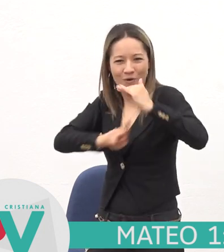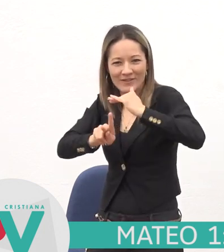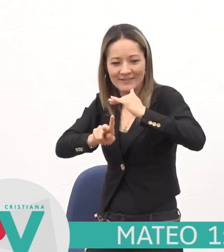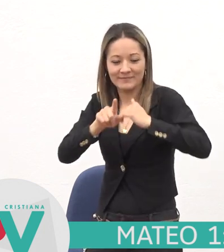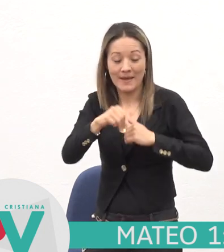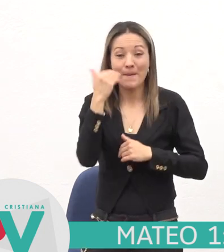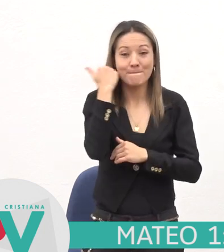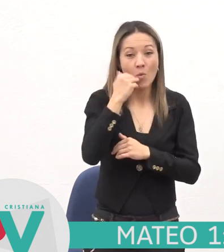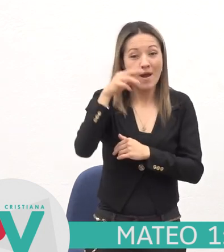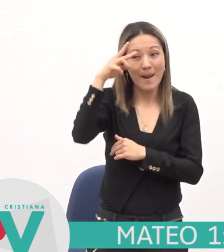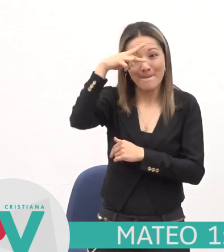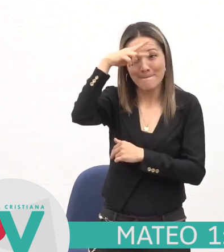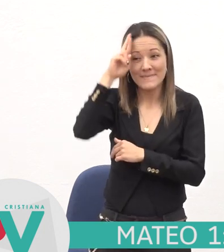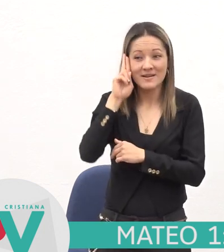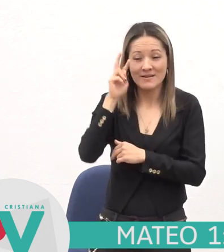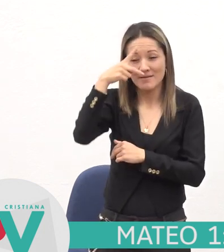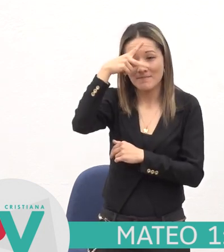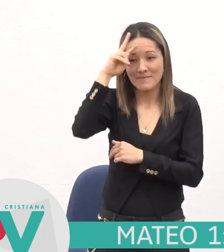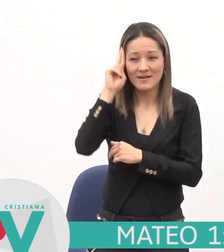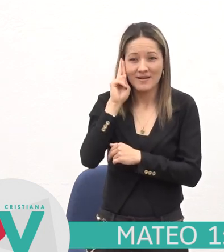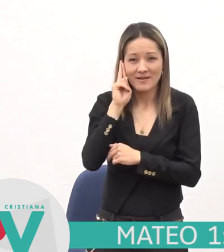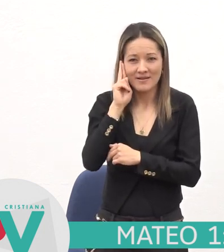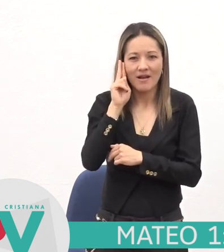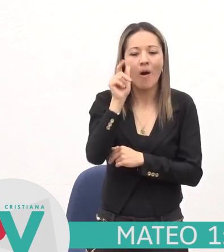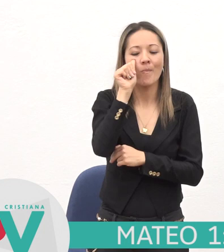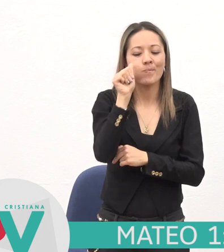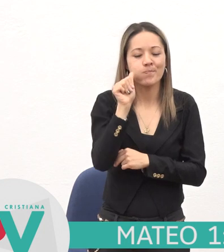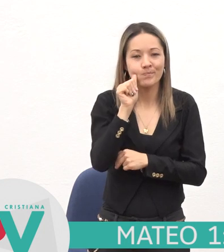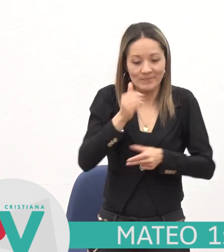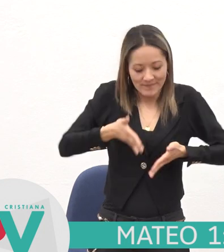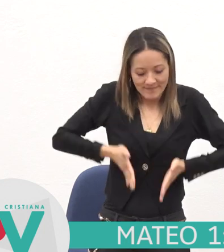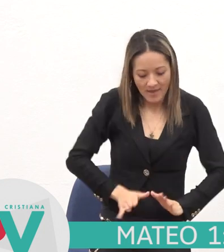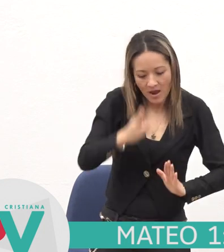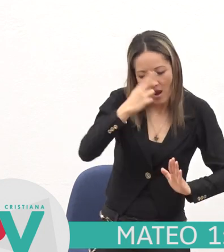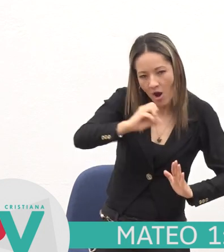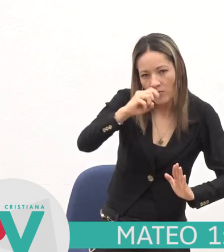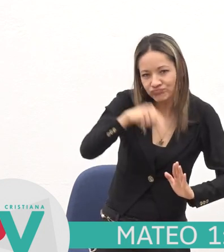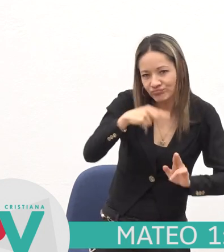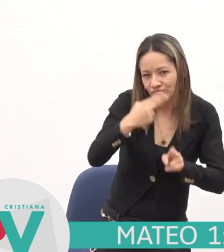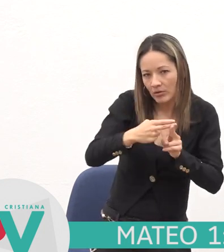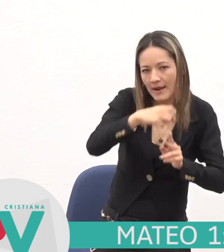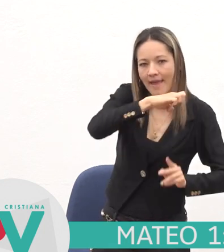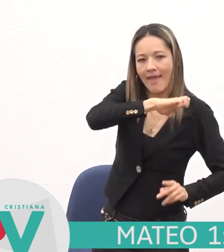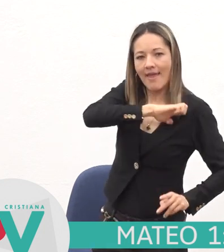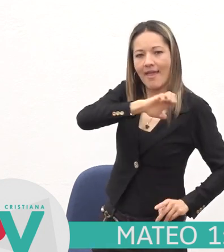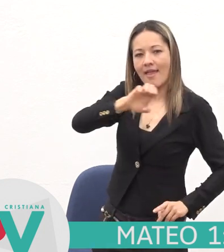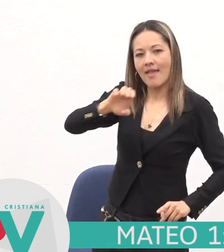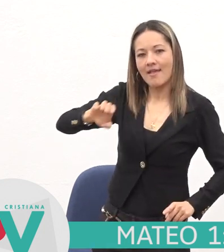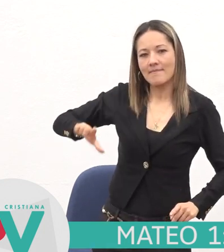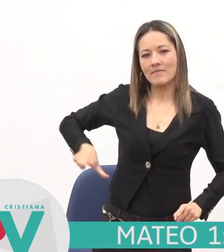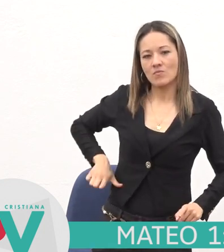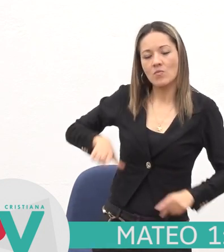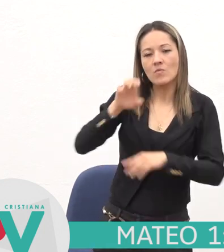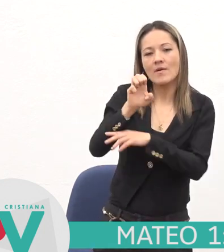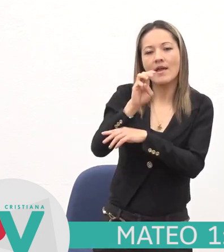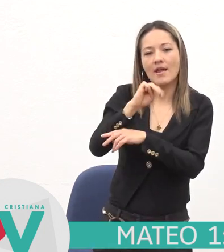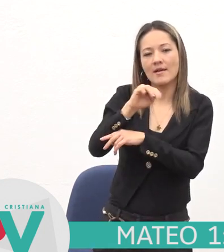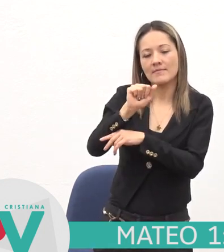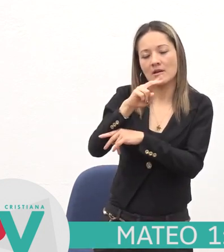embarazada, tendrá un hijo que será llamado Emanuel que significa Dios con nosotros Cuando